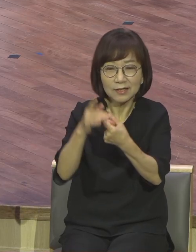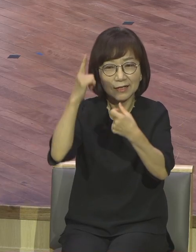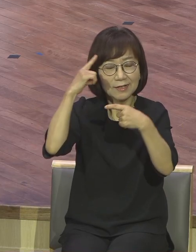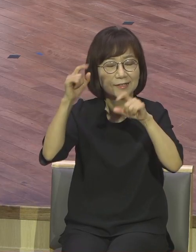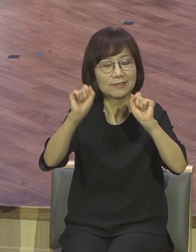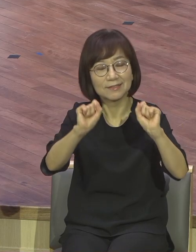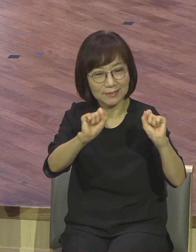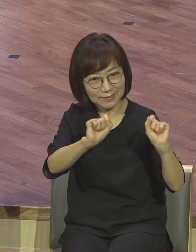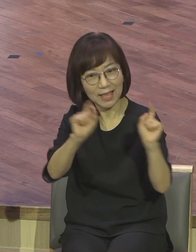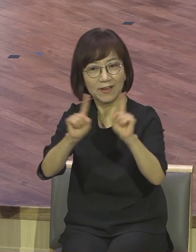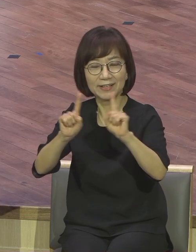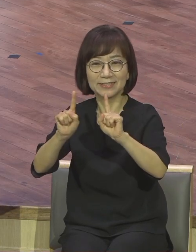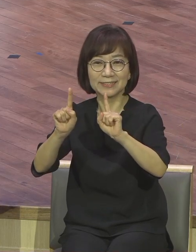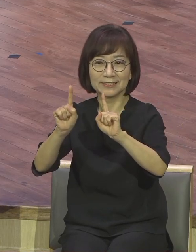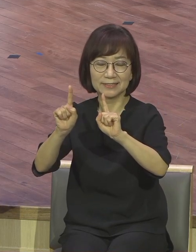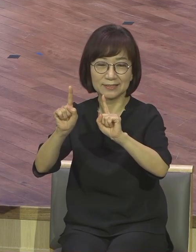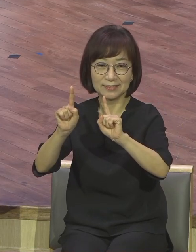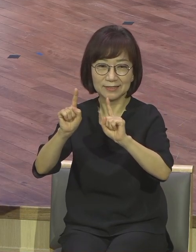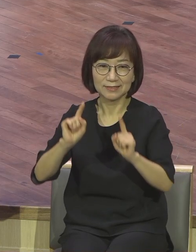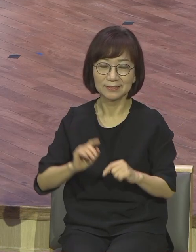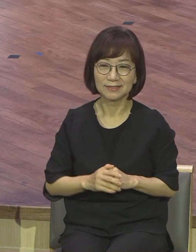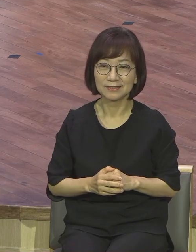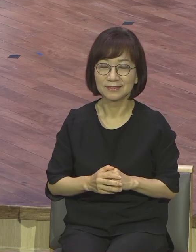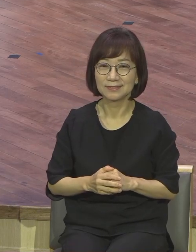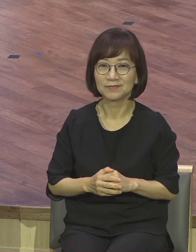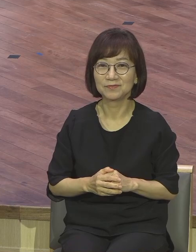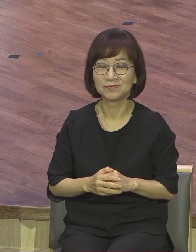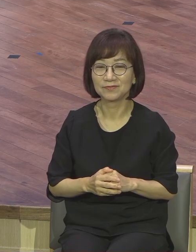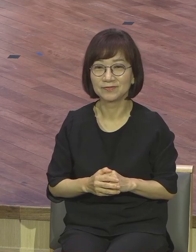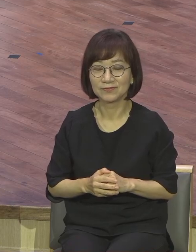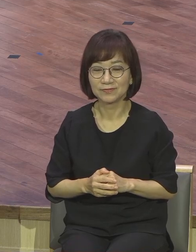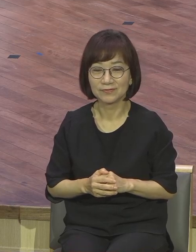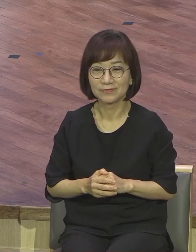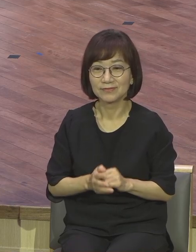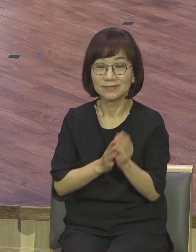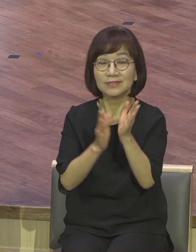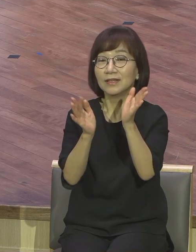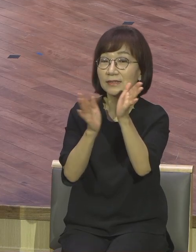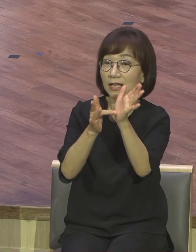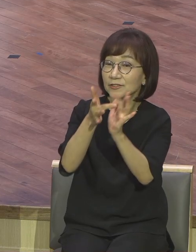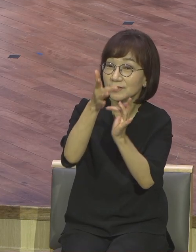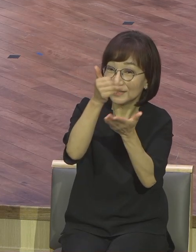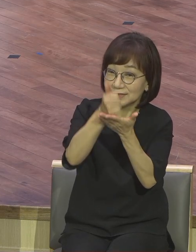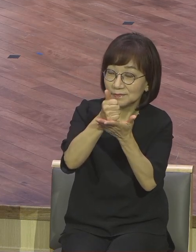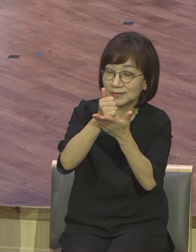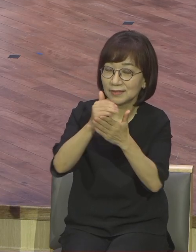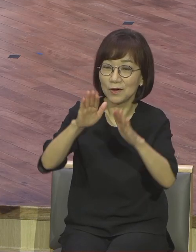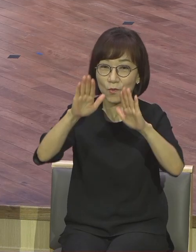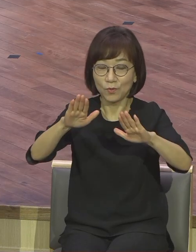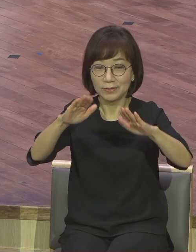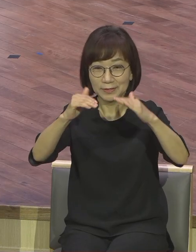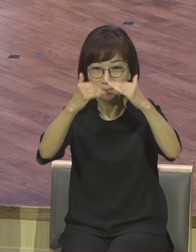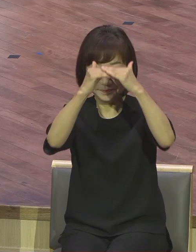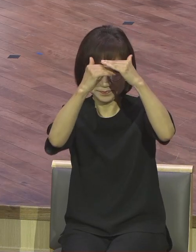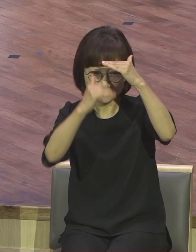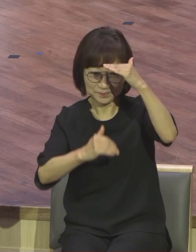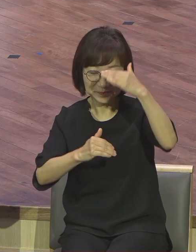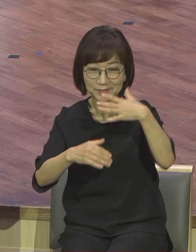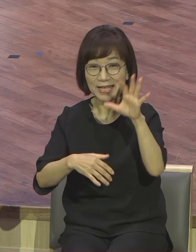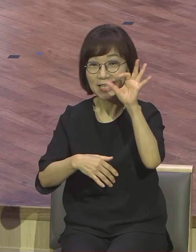그런 저 깨어있어라. 예수님께서는 오늘 본문의 열천여 비유를 통해서 우리가